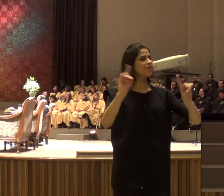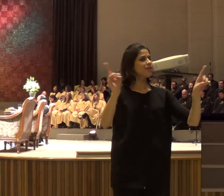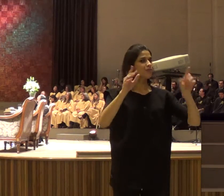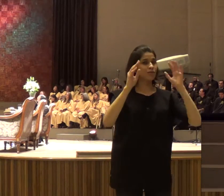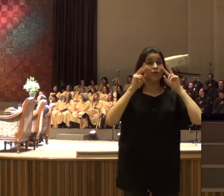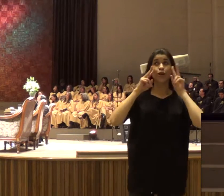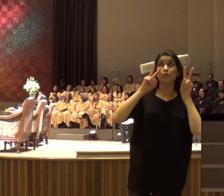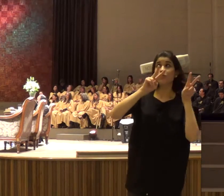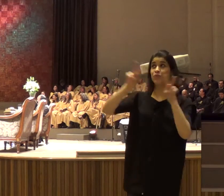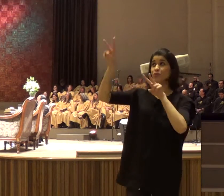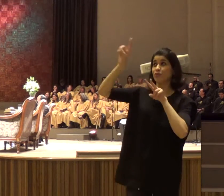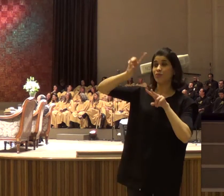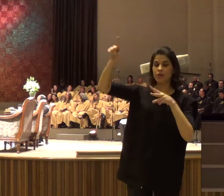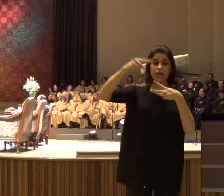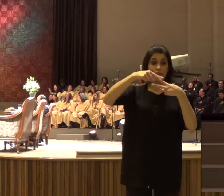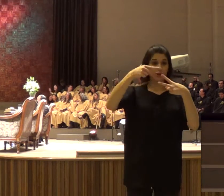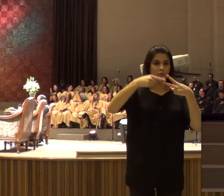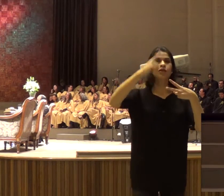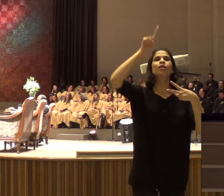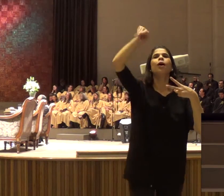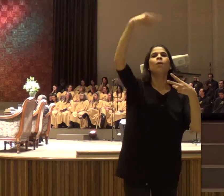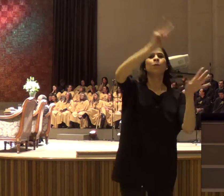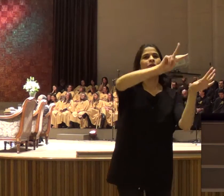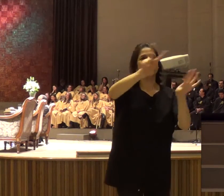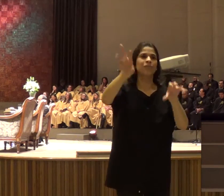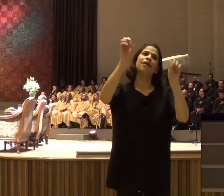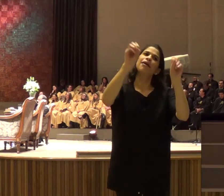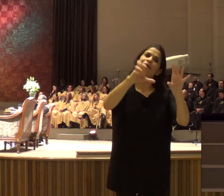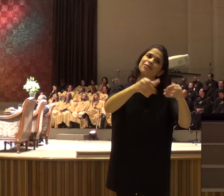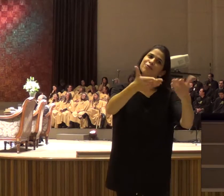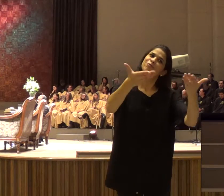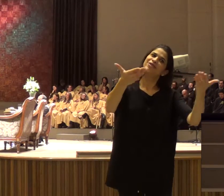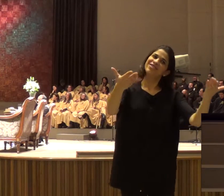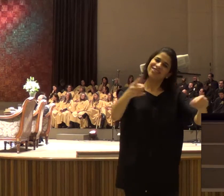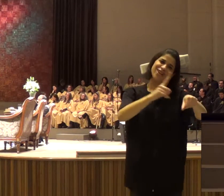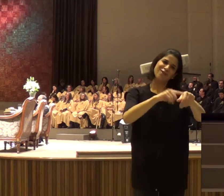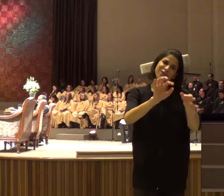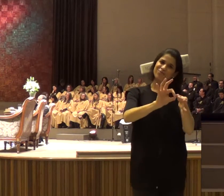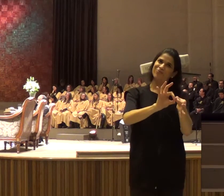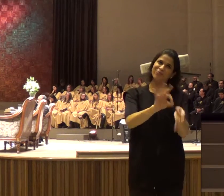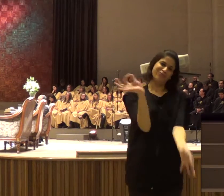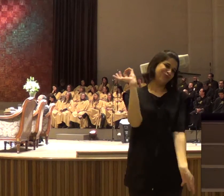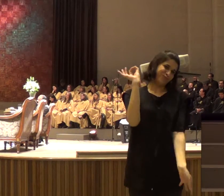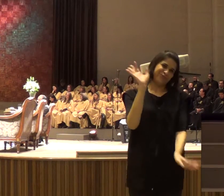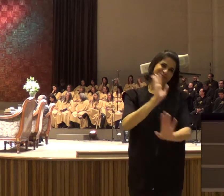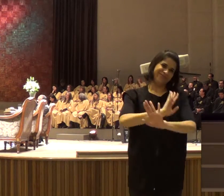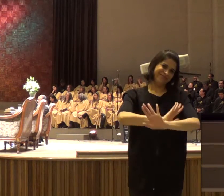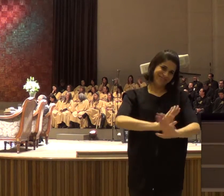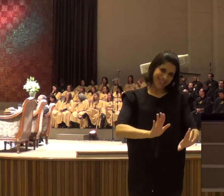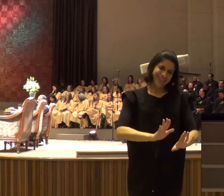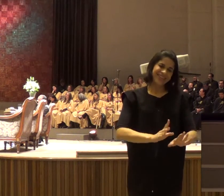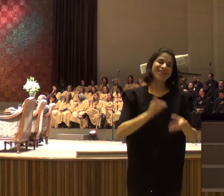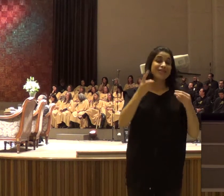esses dois, eu vou deixar para depois, para a gente estudar, como Deus está marcando, a tua vida, na sua história,